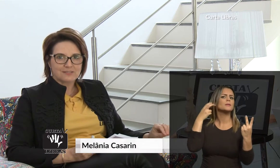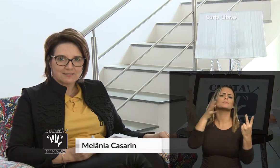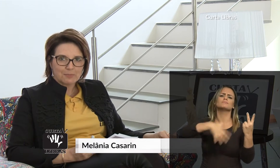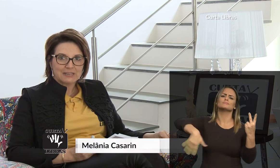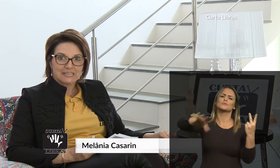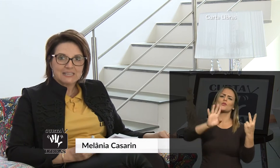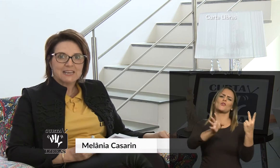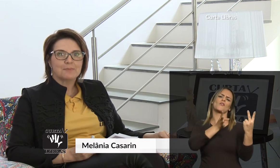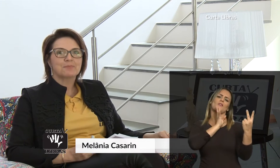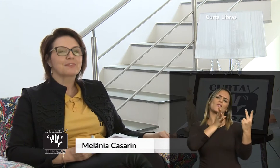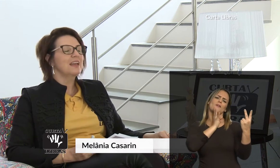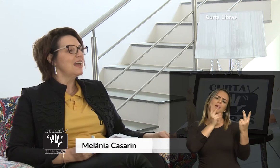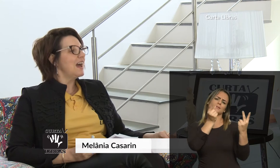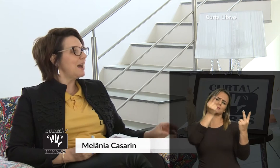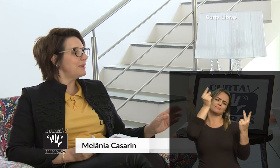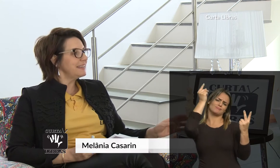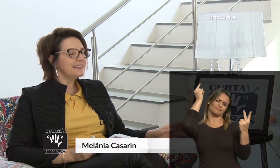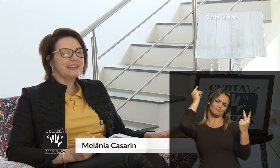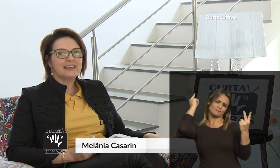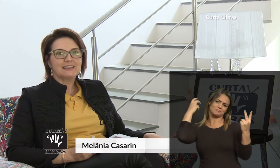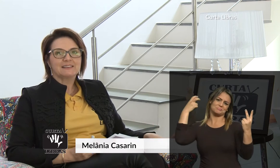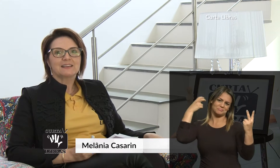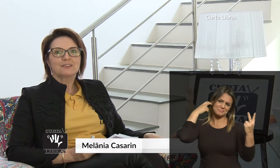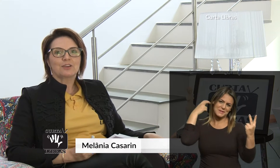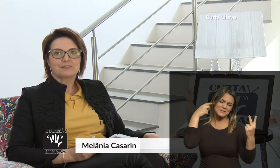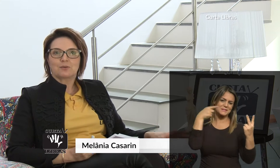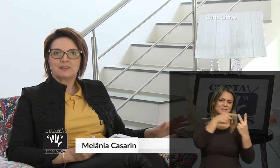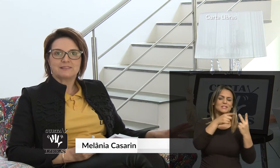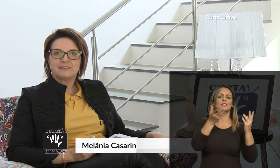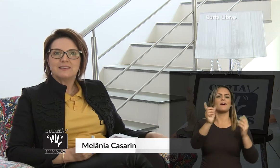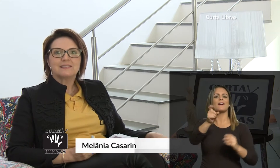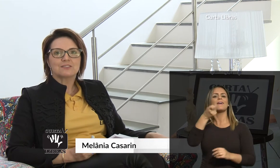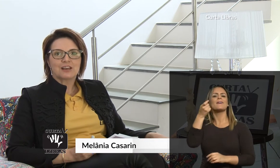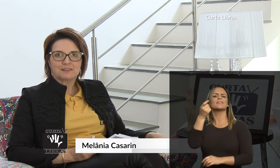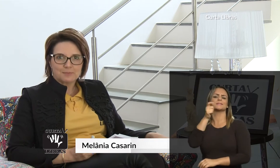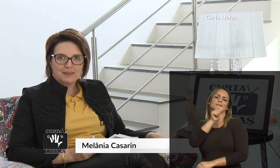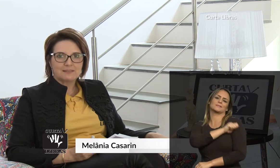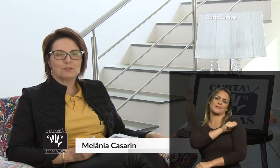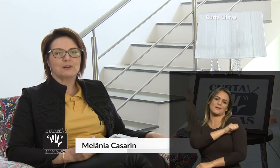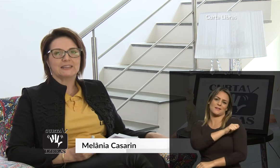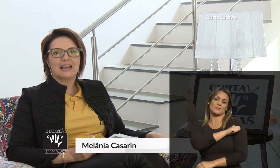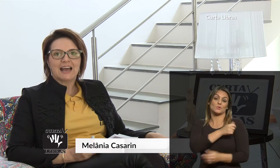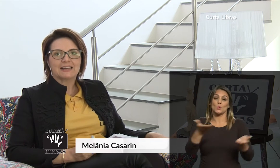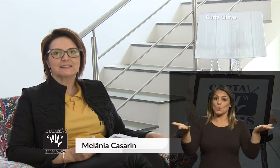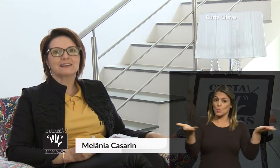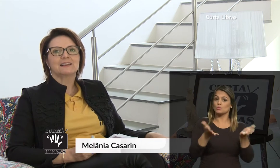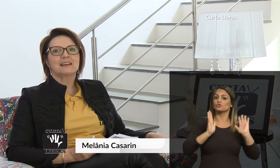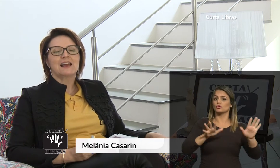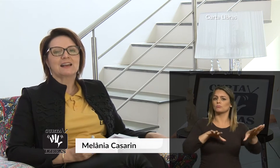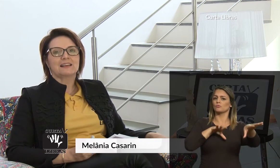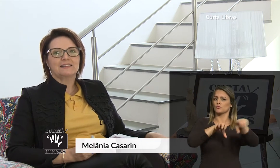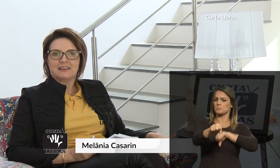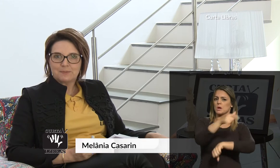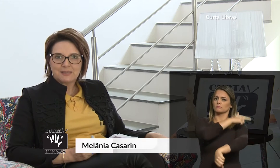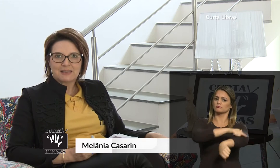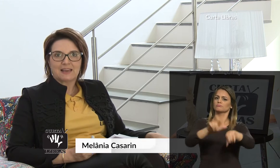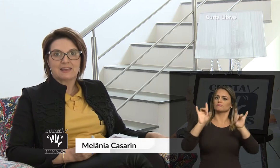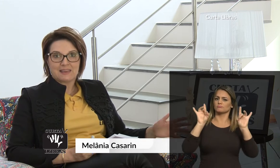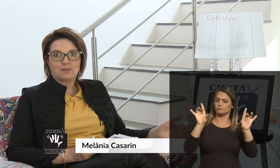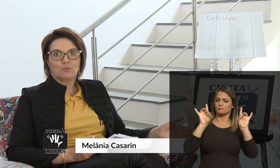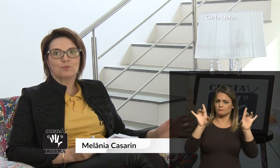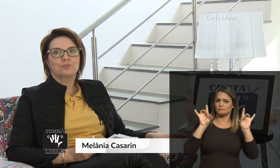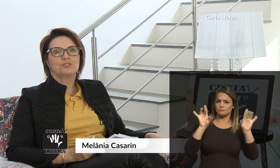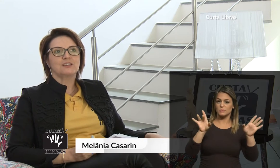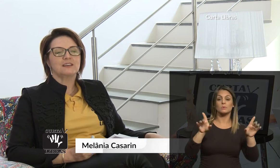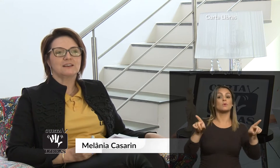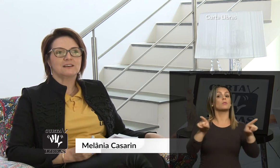cidade de Santa Maria. A Maitê, nossa conhecida, já também de longa data, acadêmica